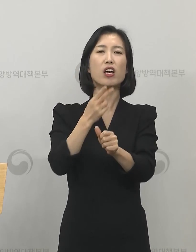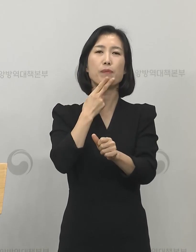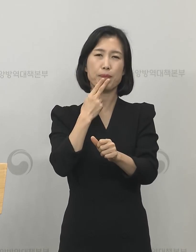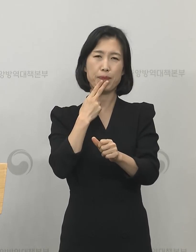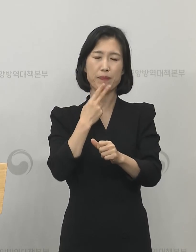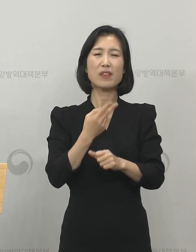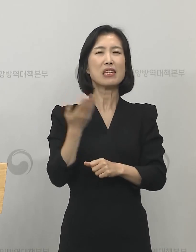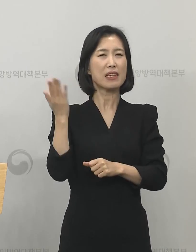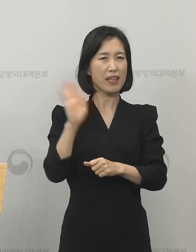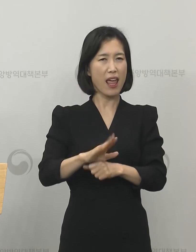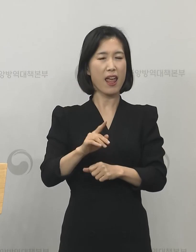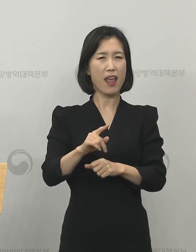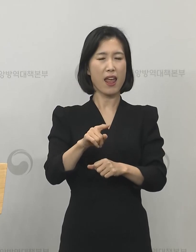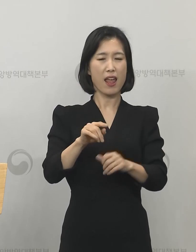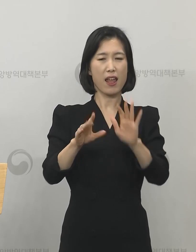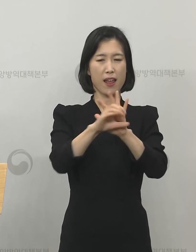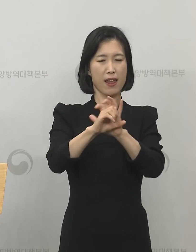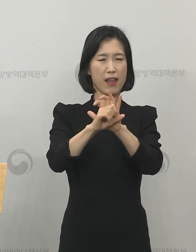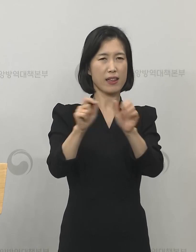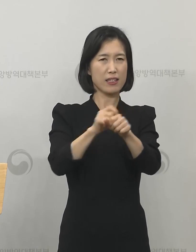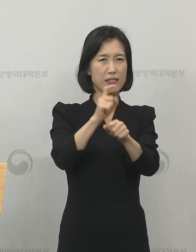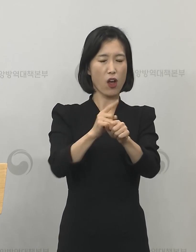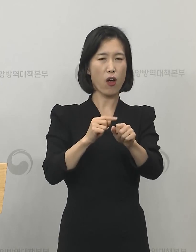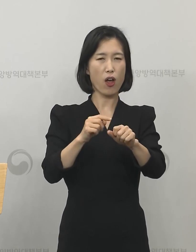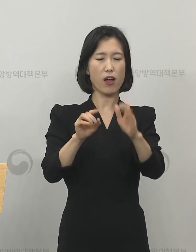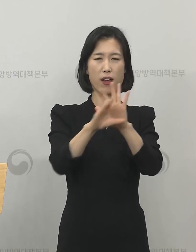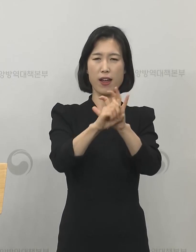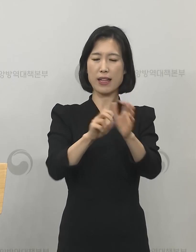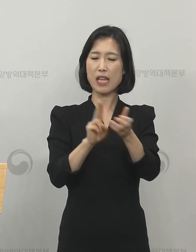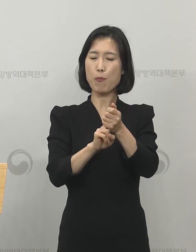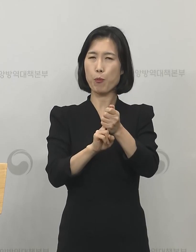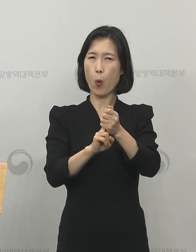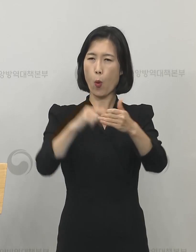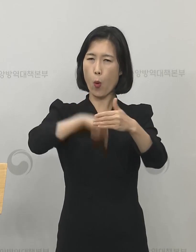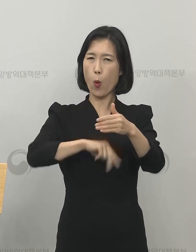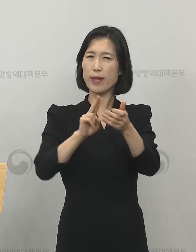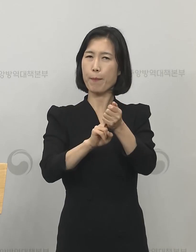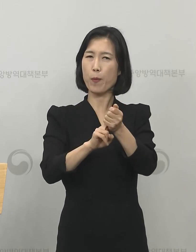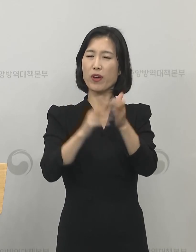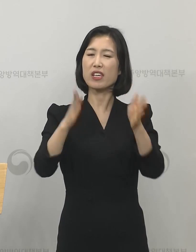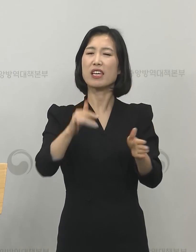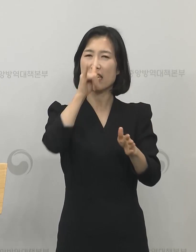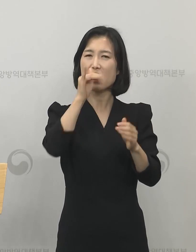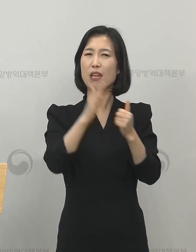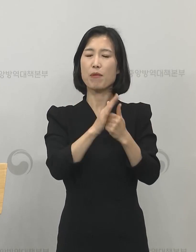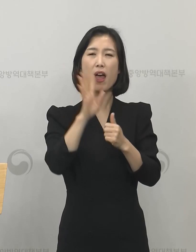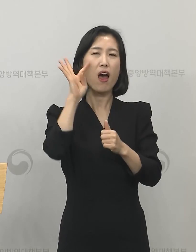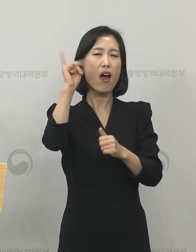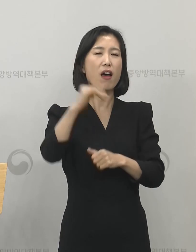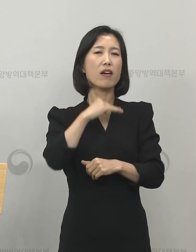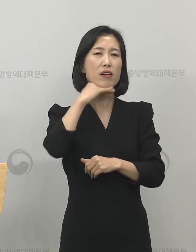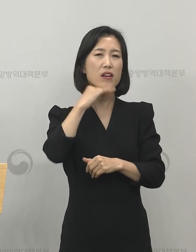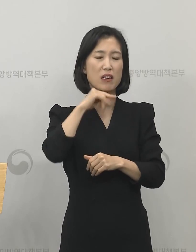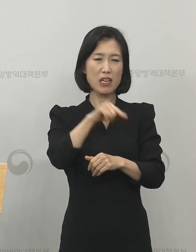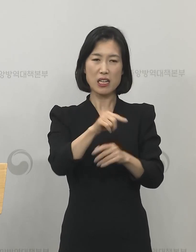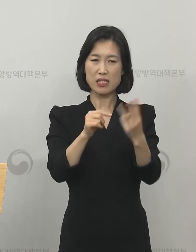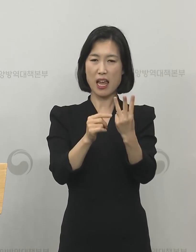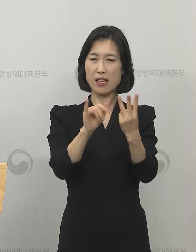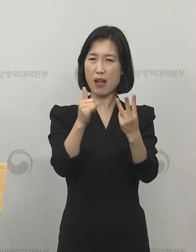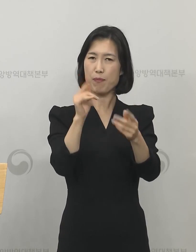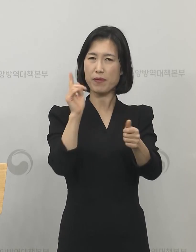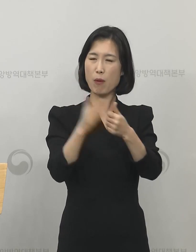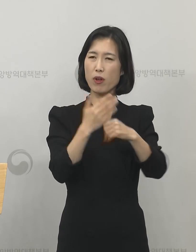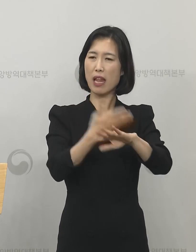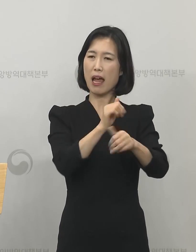잠복기가 있기 때문에 14일간 모니터링하면서 이들로부터 2차 감염자가 발생하는지에 대해서는